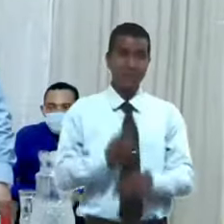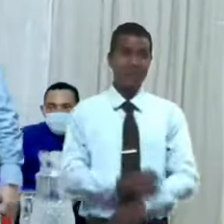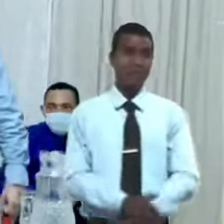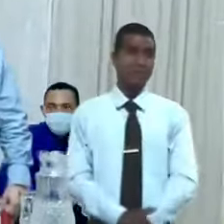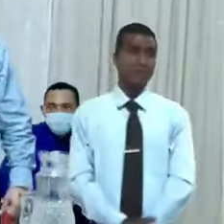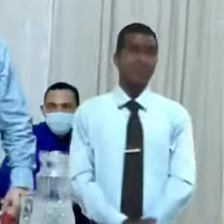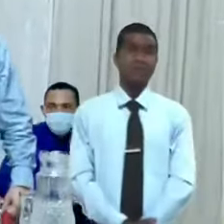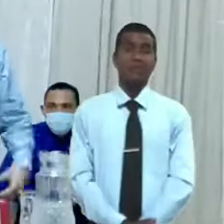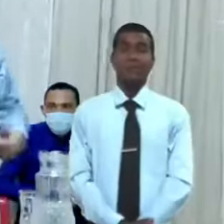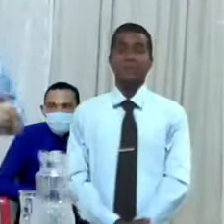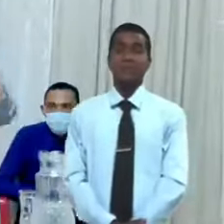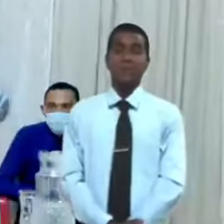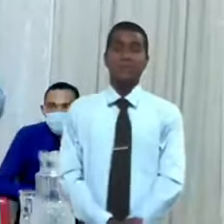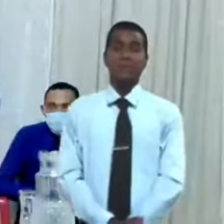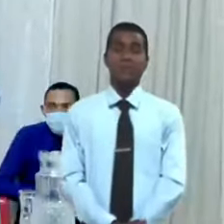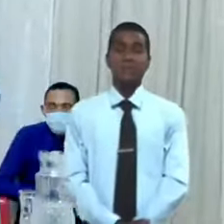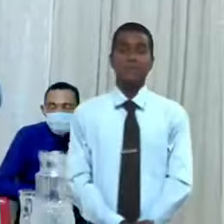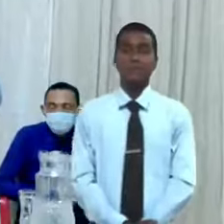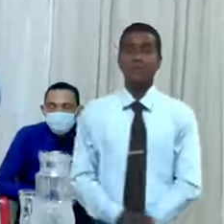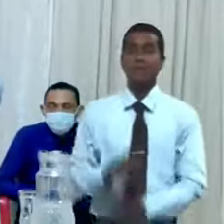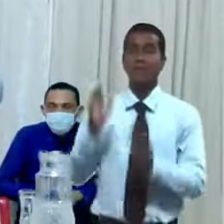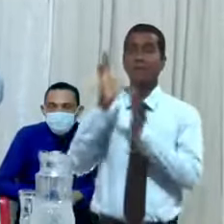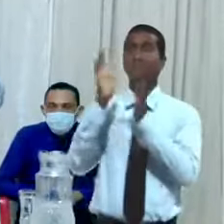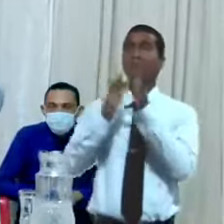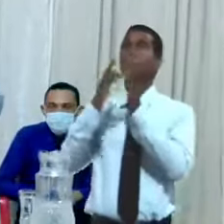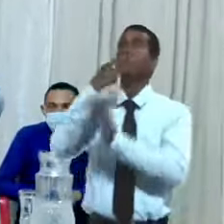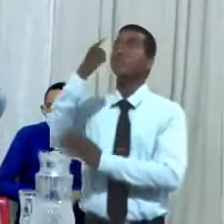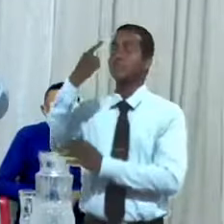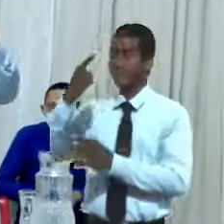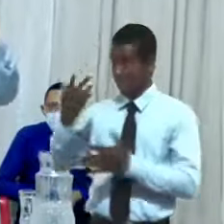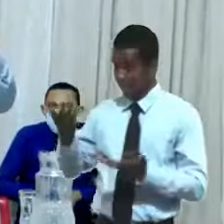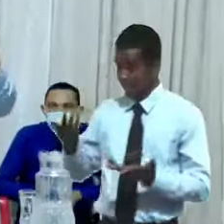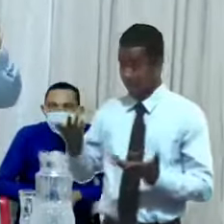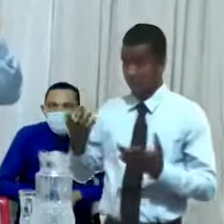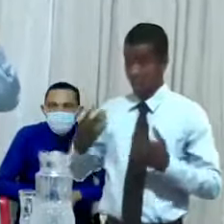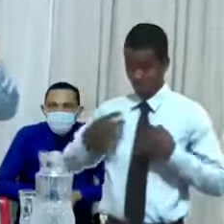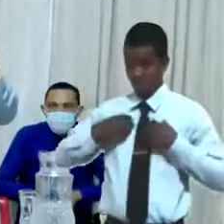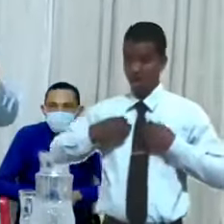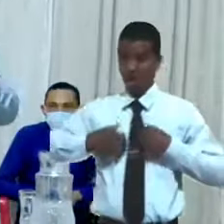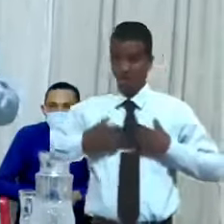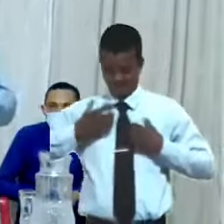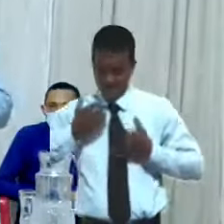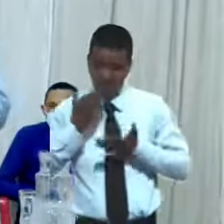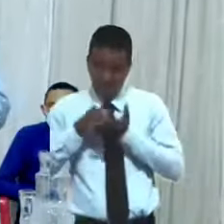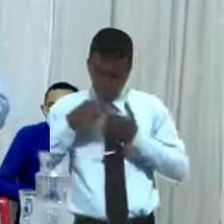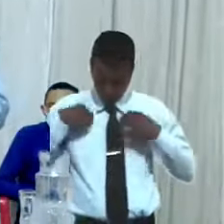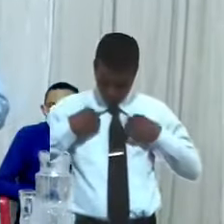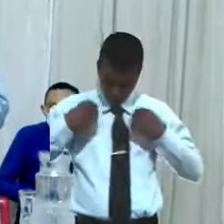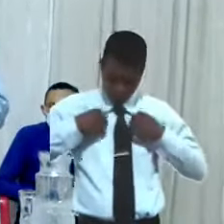rasgad vuestros corazones y no vuestros vestidos dice Jehová